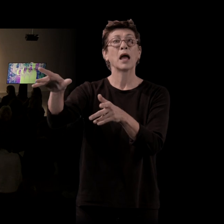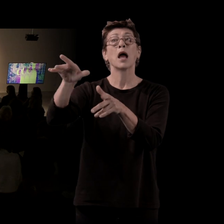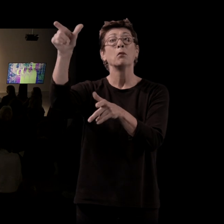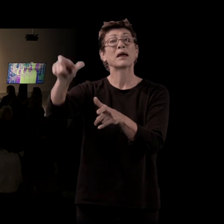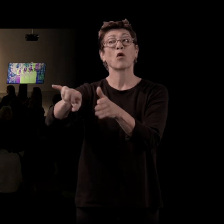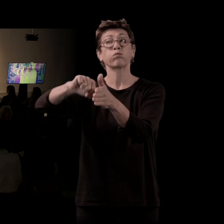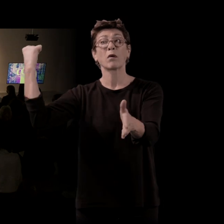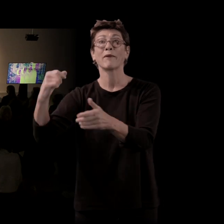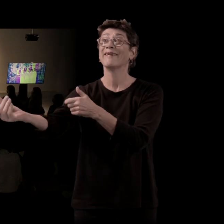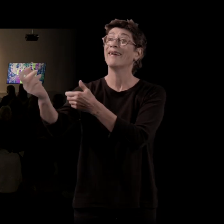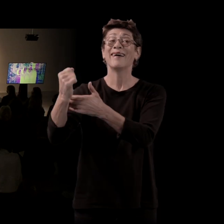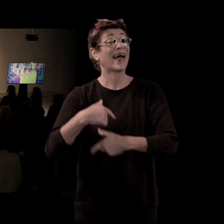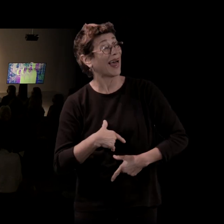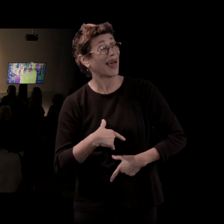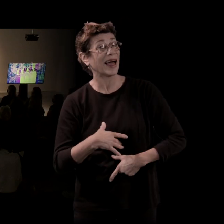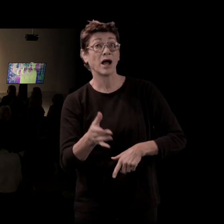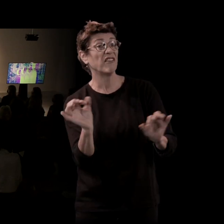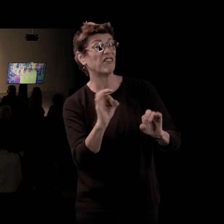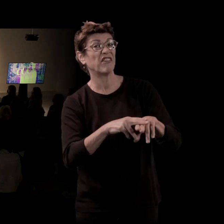il n personne. Et puis, il repartait. C'était ça, ma vie.